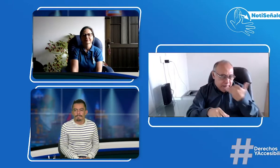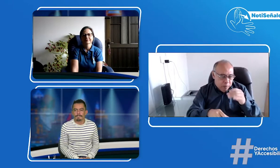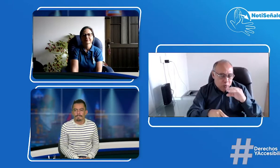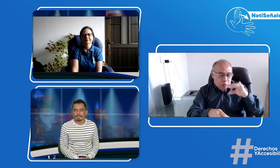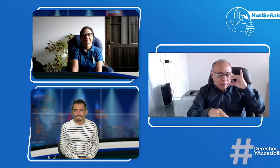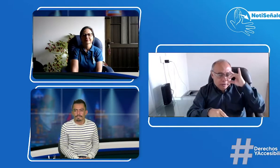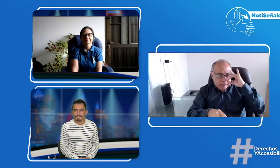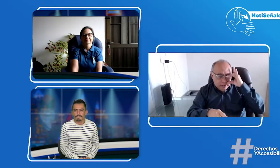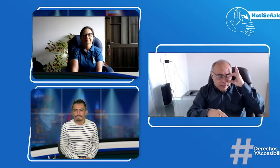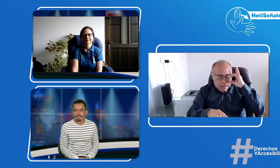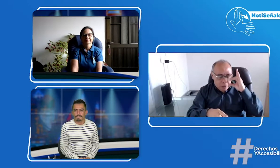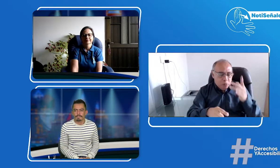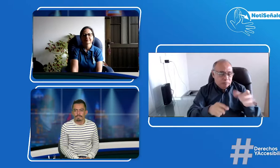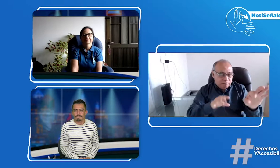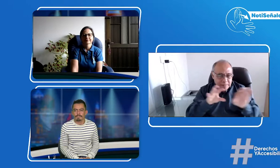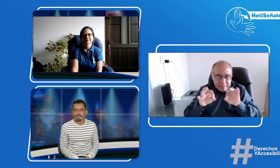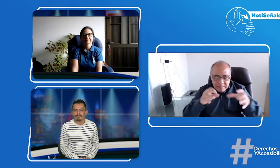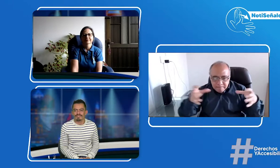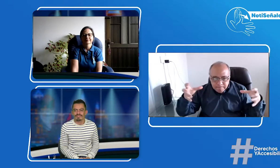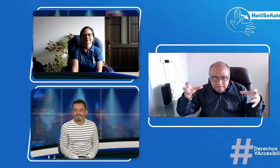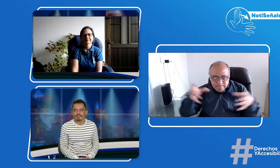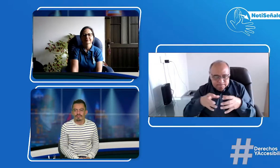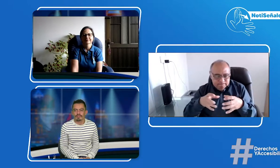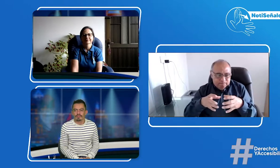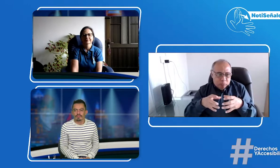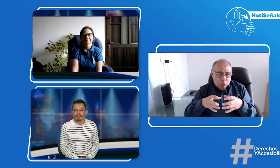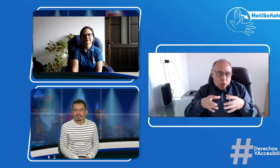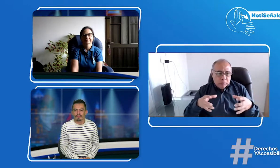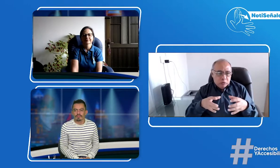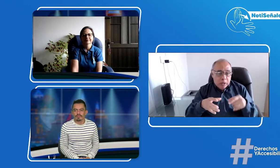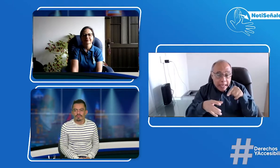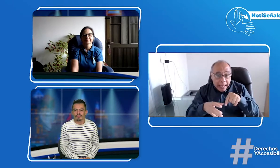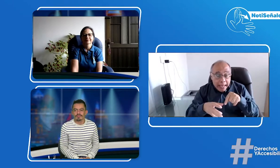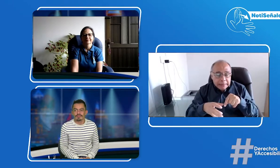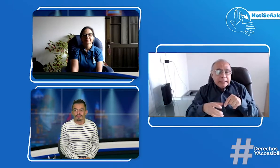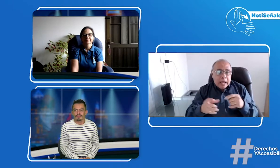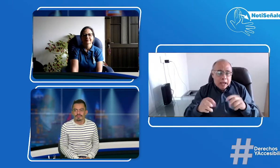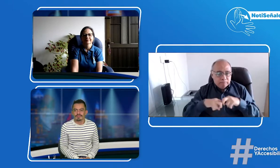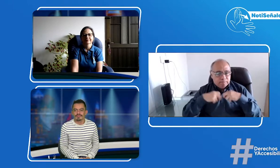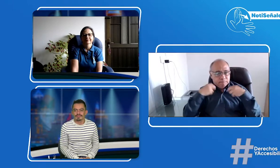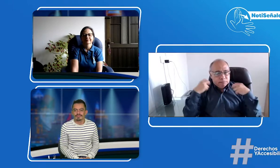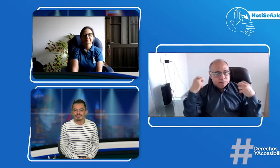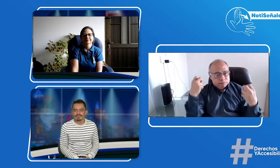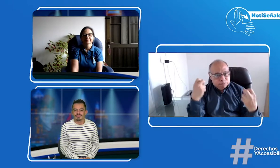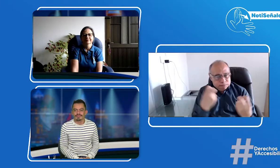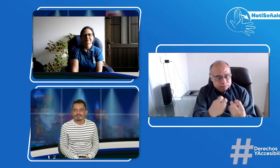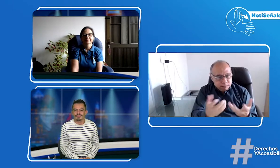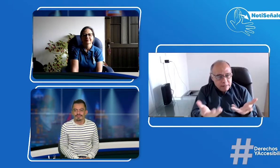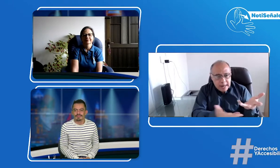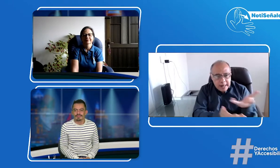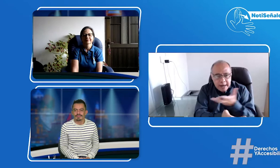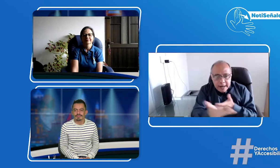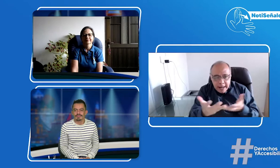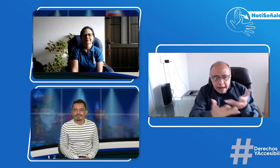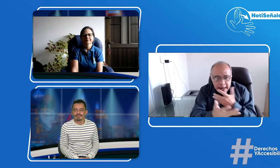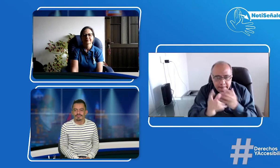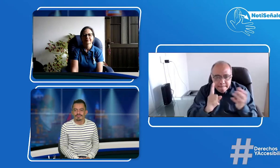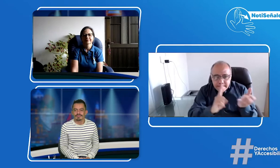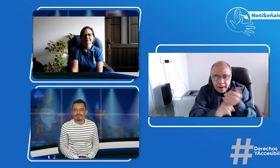Acedus, que ustedes puedan estar, Diego, Marleni y que de esta manera nos sentemos a